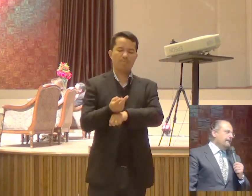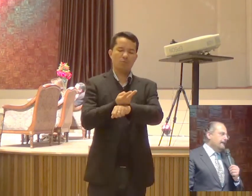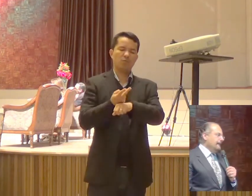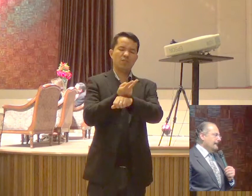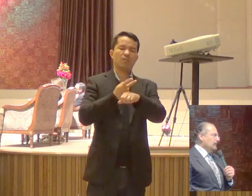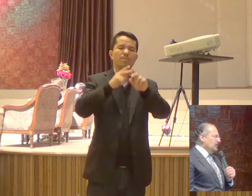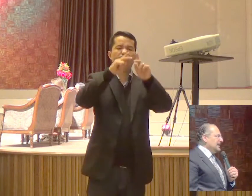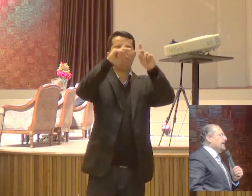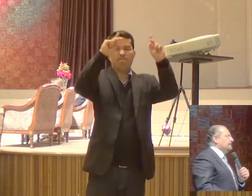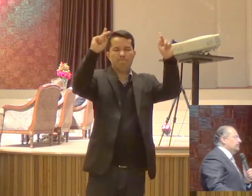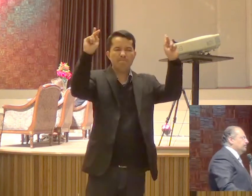Por que?